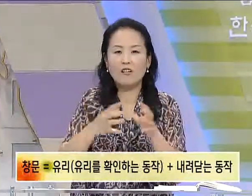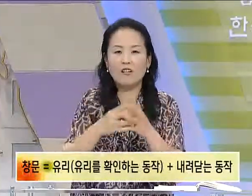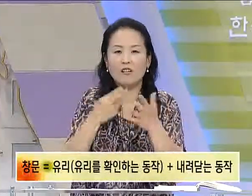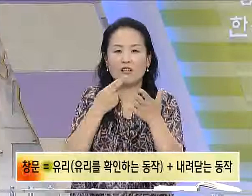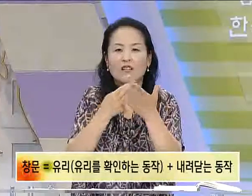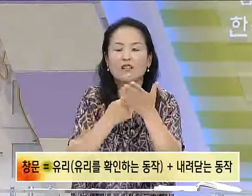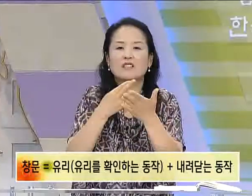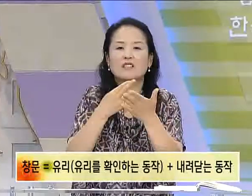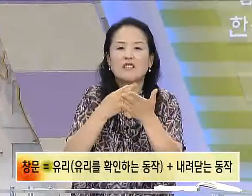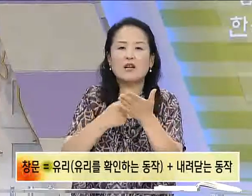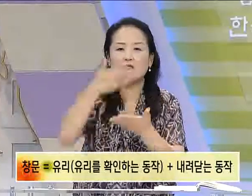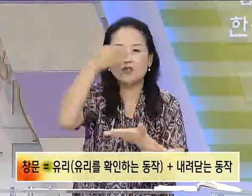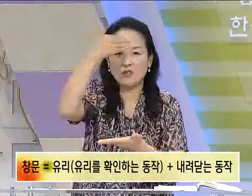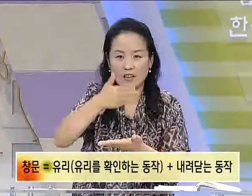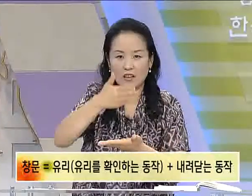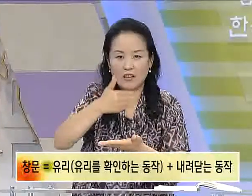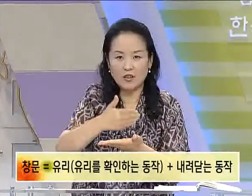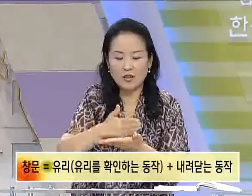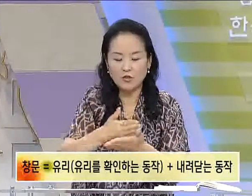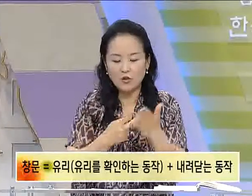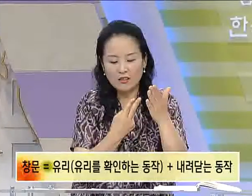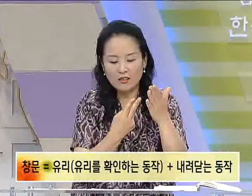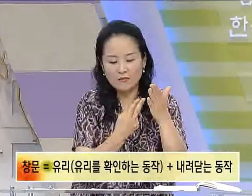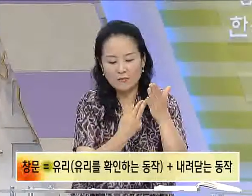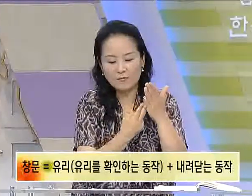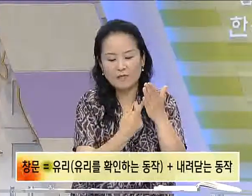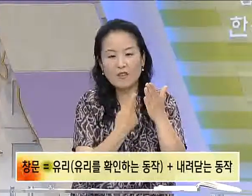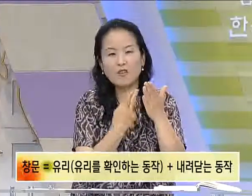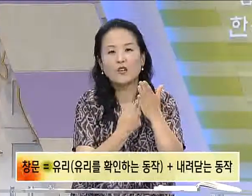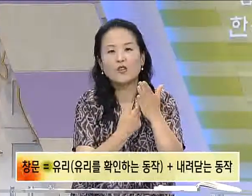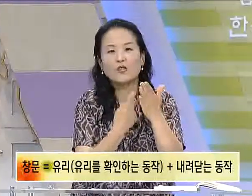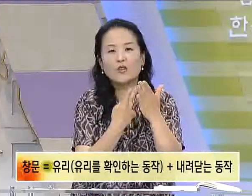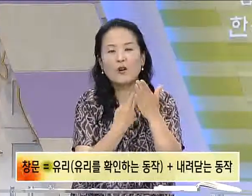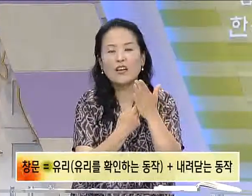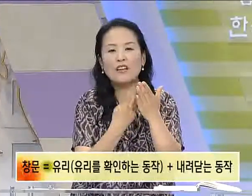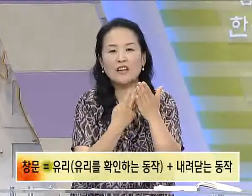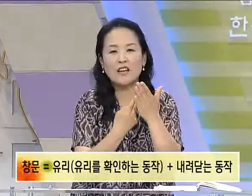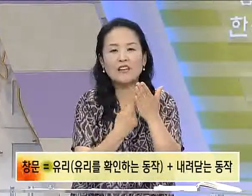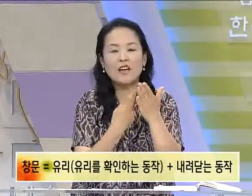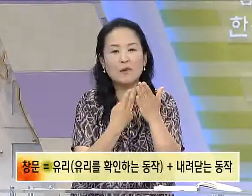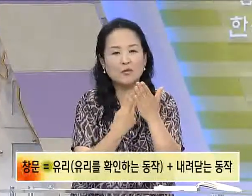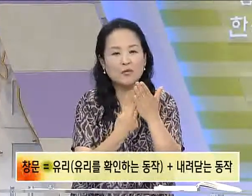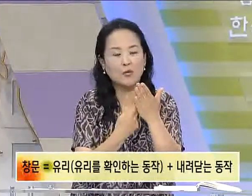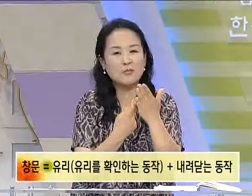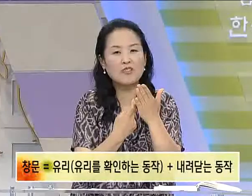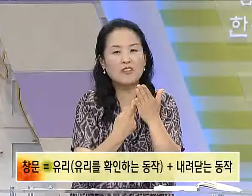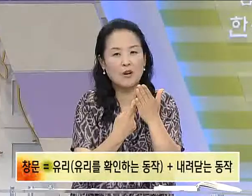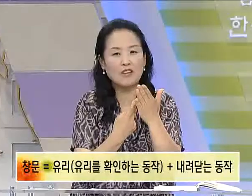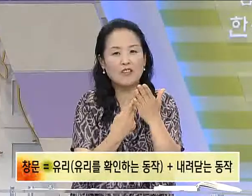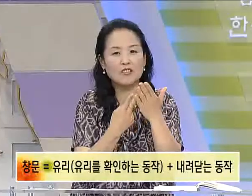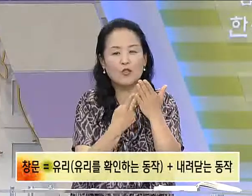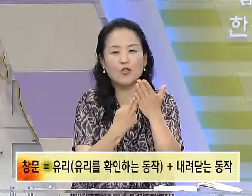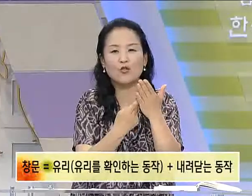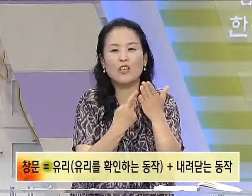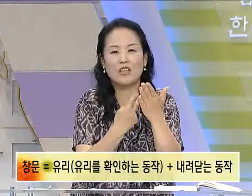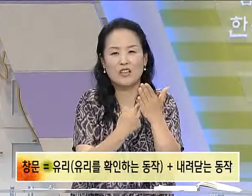창문 되겠는데요. 자, 유리는 유리 확인할 때 깨질까 봐 조심스럽게 확인하죠. 유리,